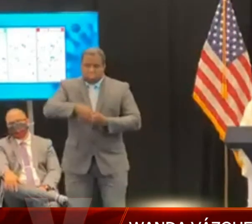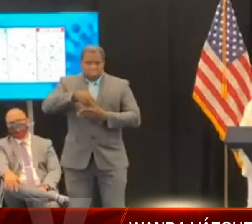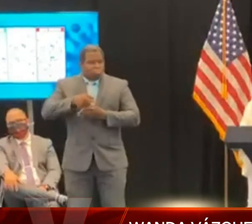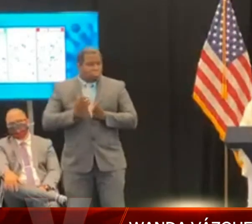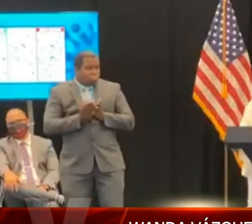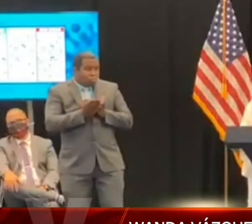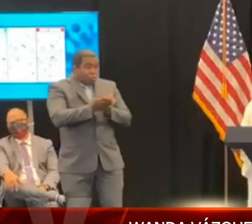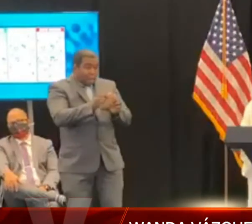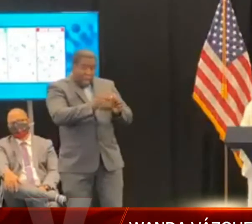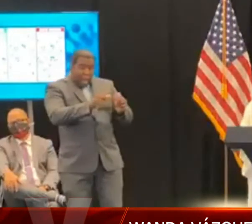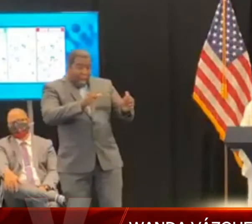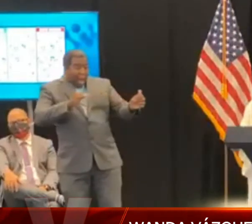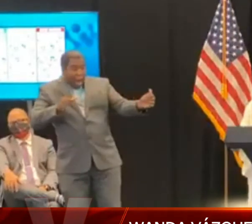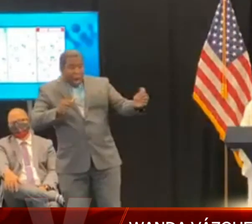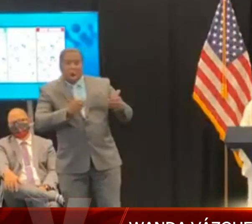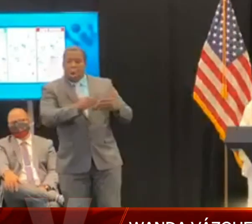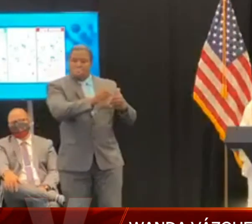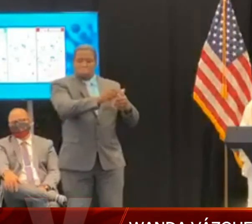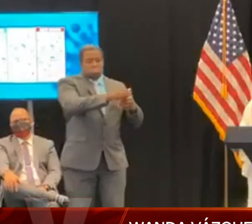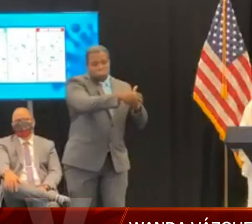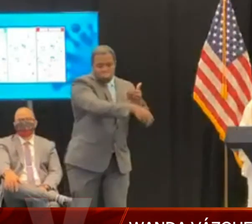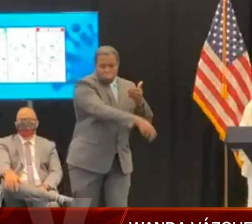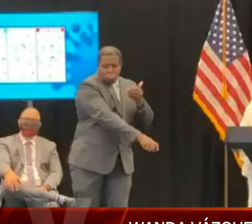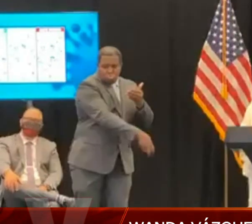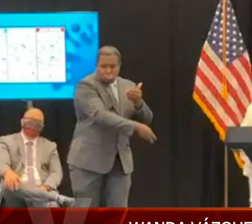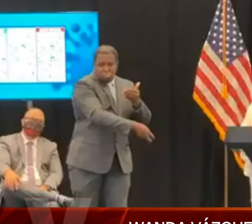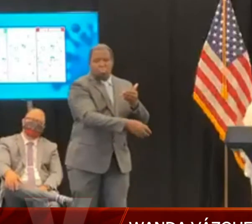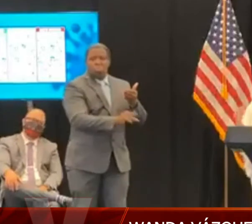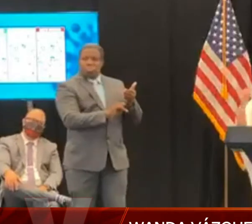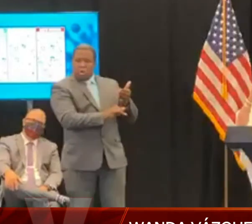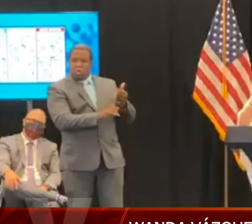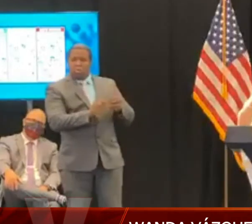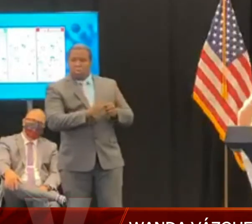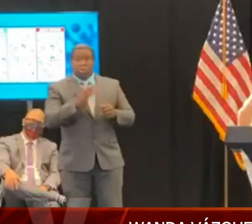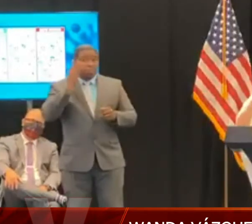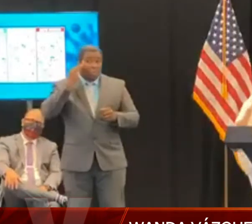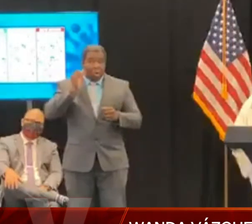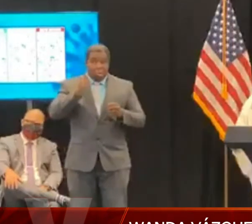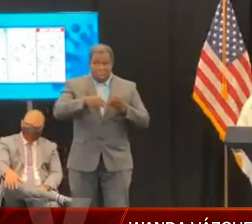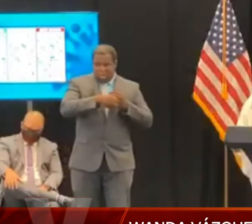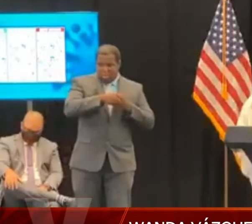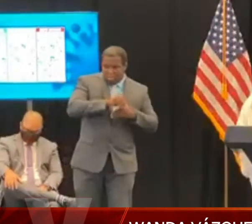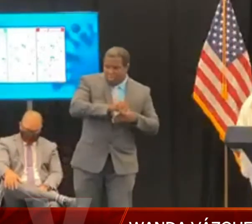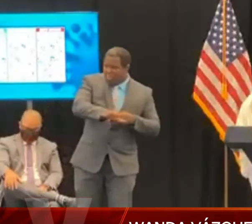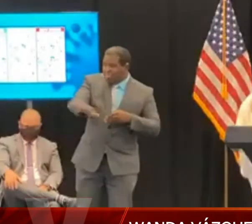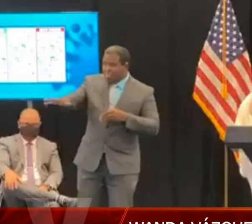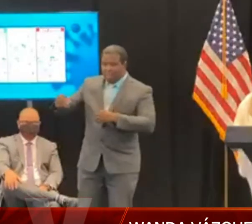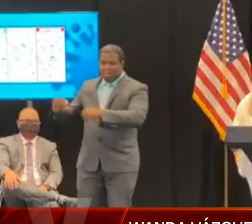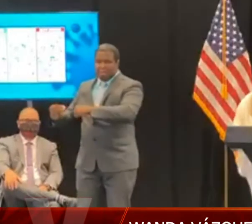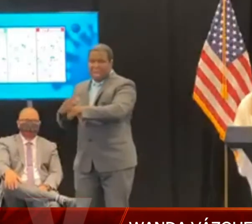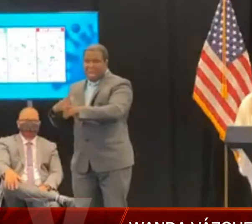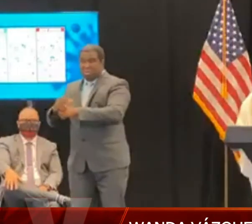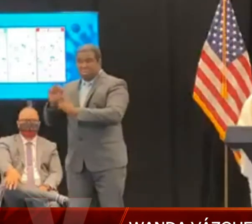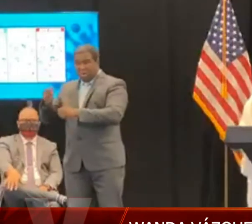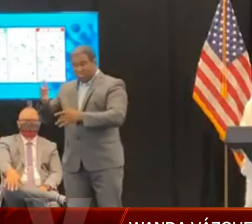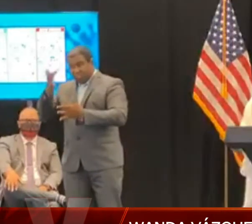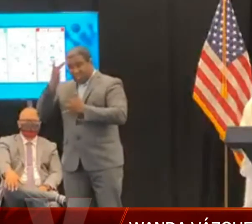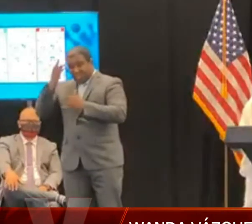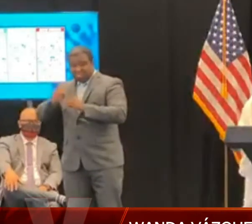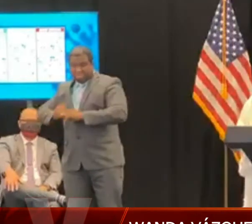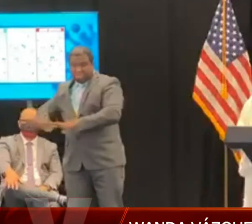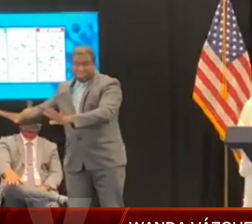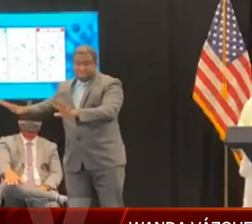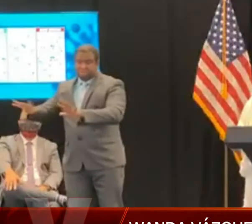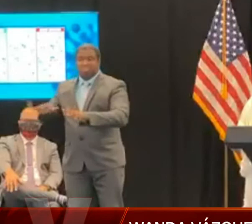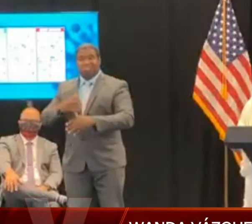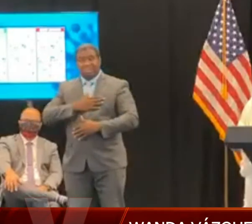son las medidas que se van a imponer, las restricciones que se van a poner en las otras áreas, como